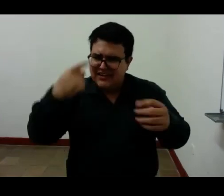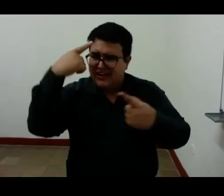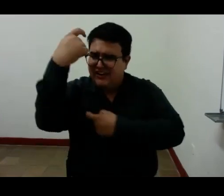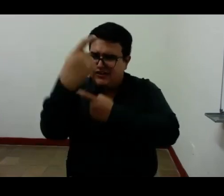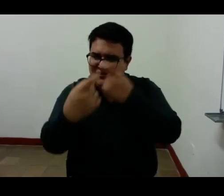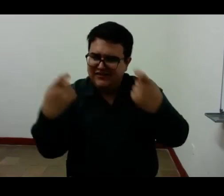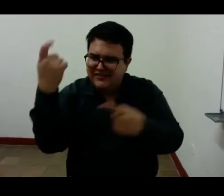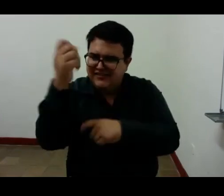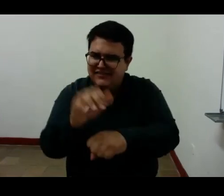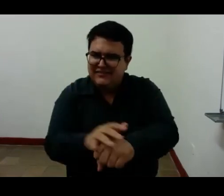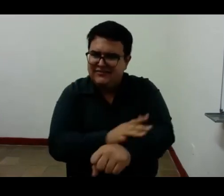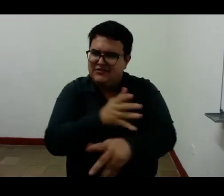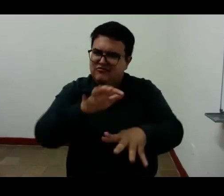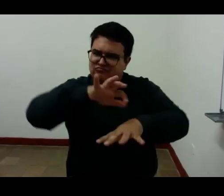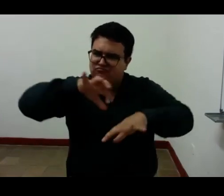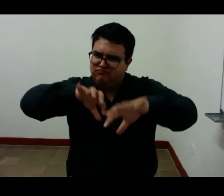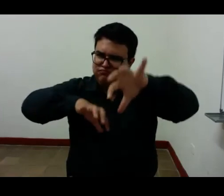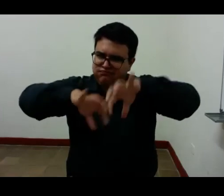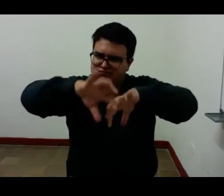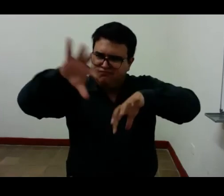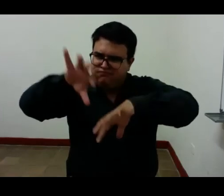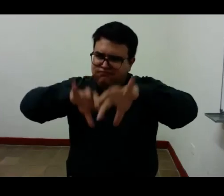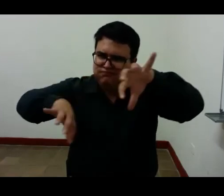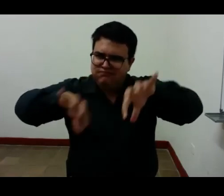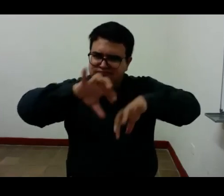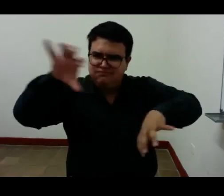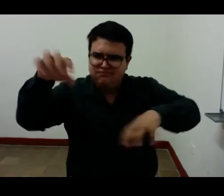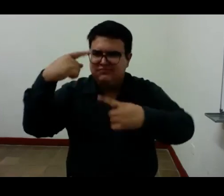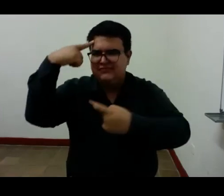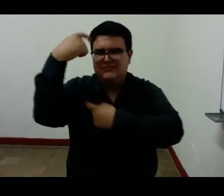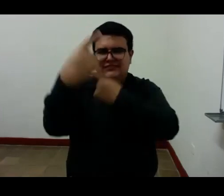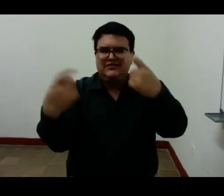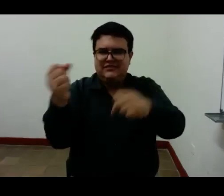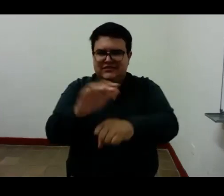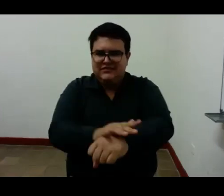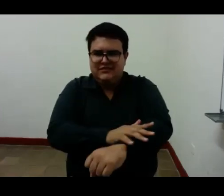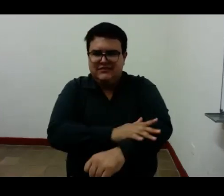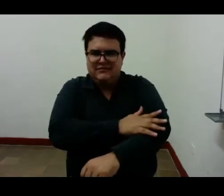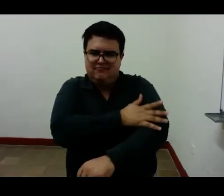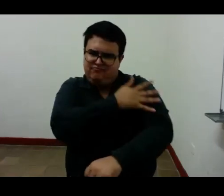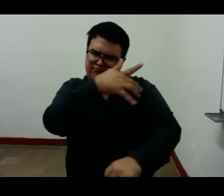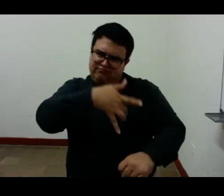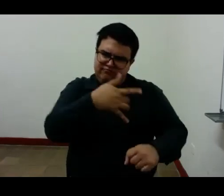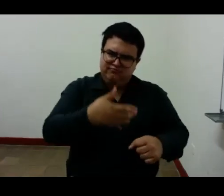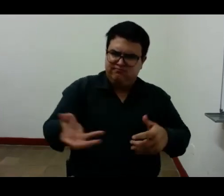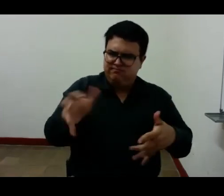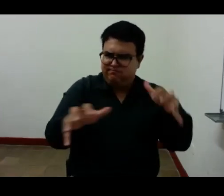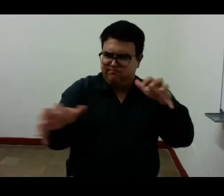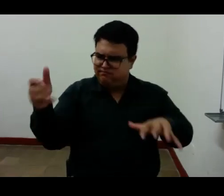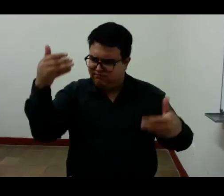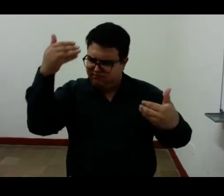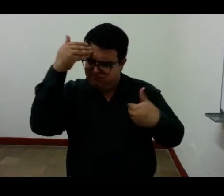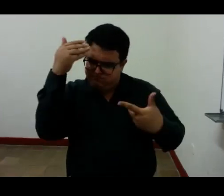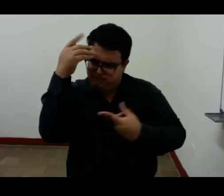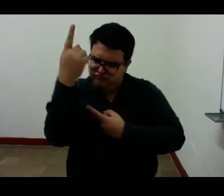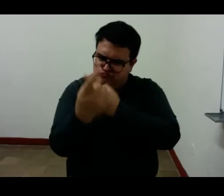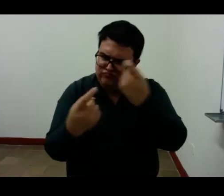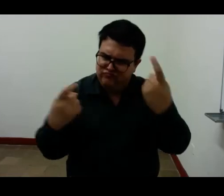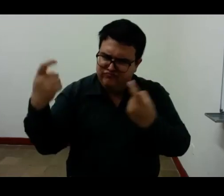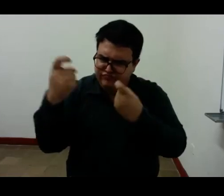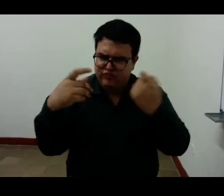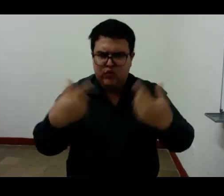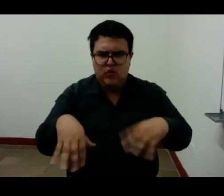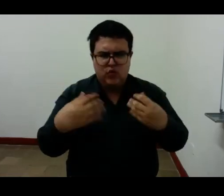descomposición de las propias sensaciones en sus elementos psíquicos en una forma